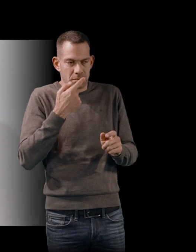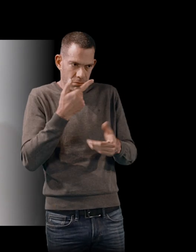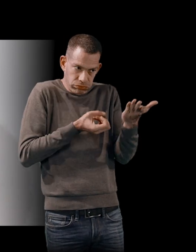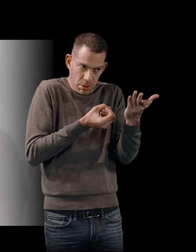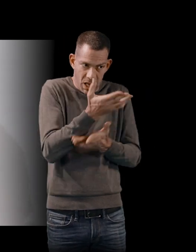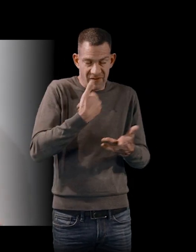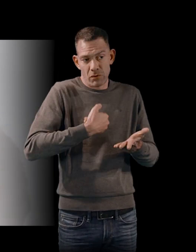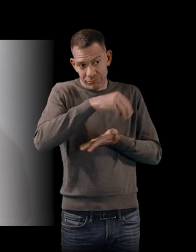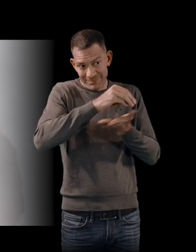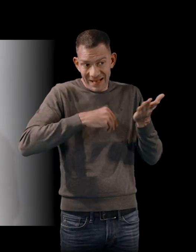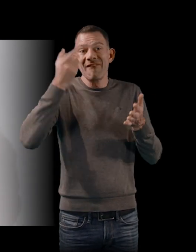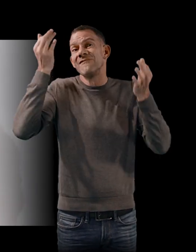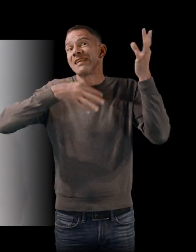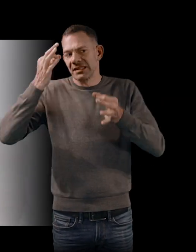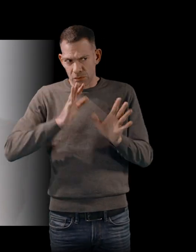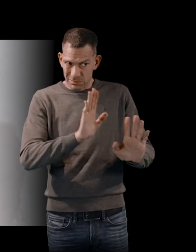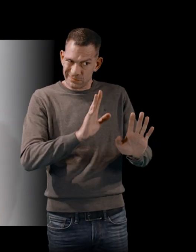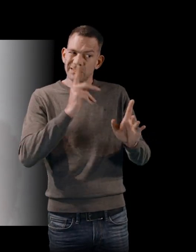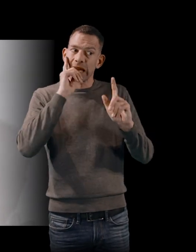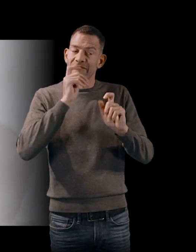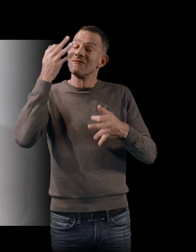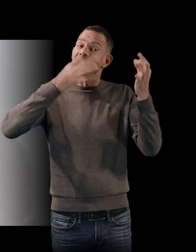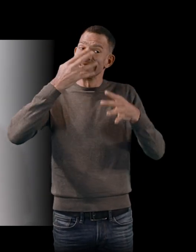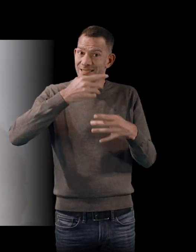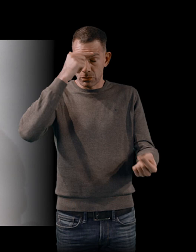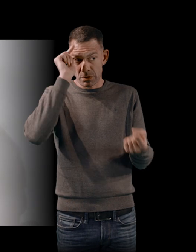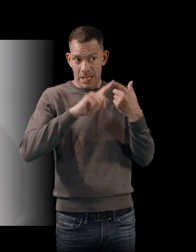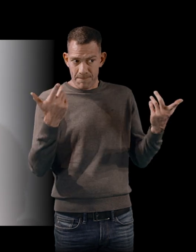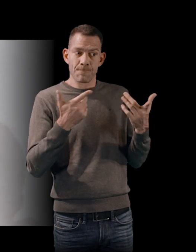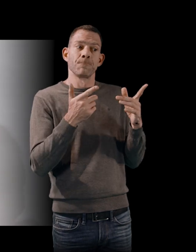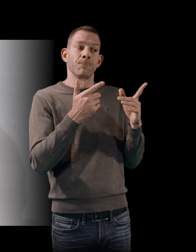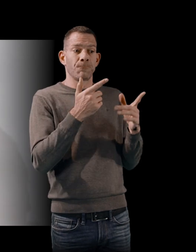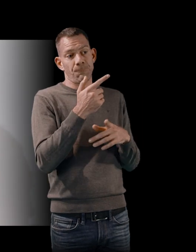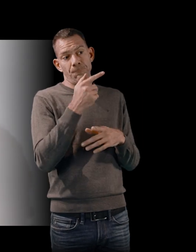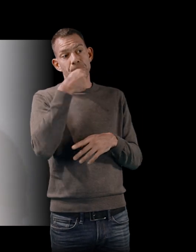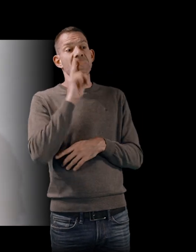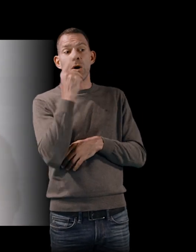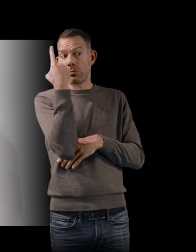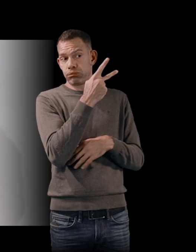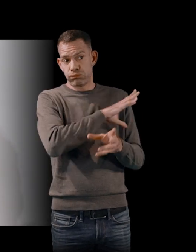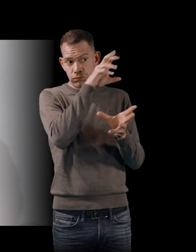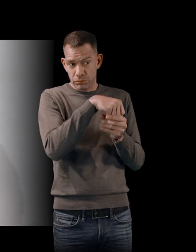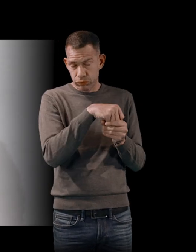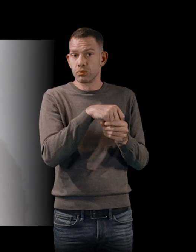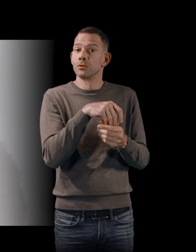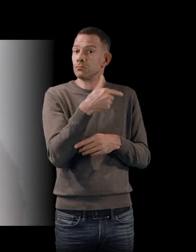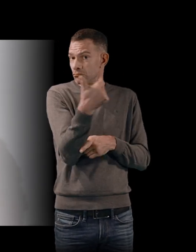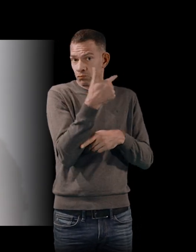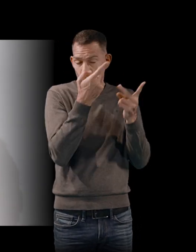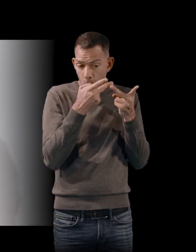une fiction, parce que je l'aurais bien précisé, sur l'histoire qui impliquait leurs parents. Et donc, ils m'ont très gentiment autorisée à le